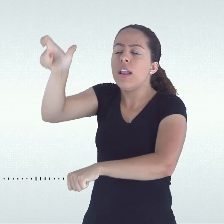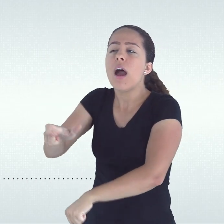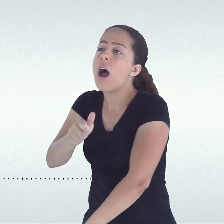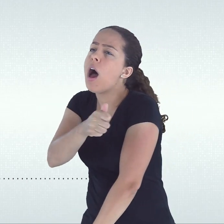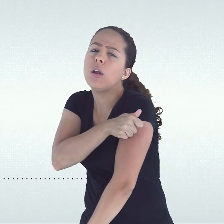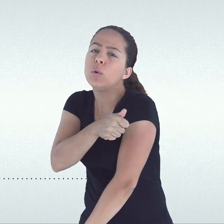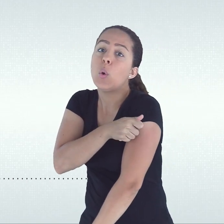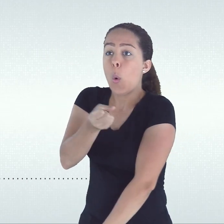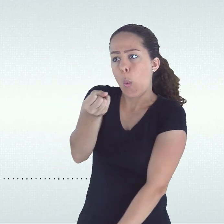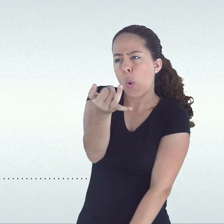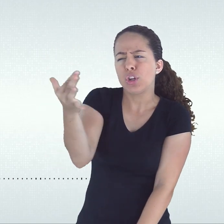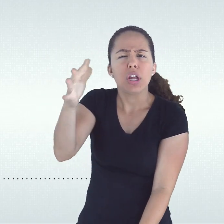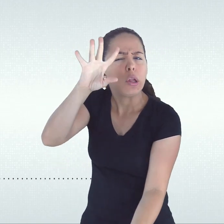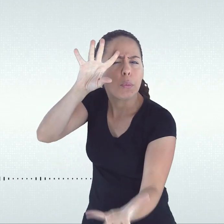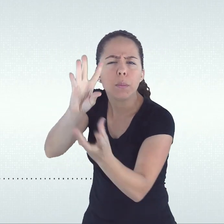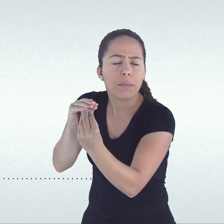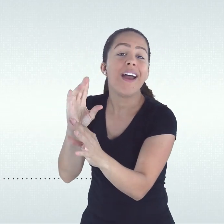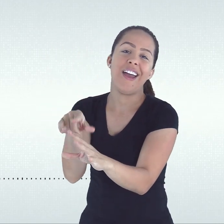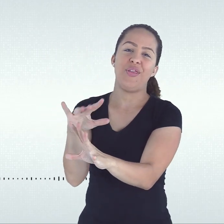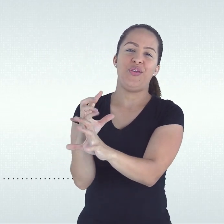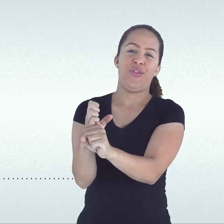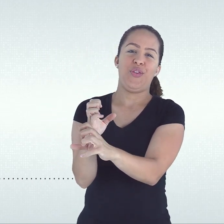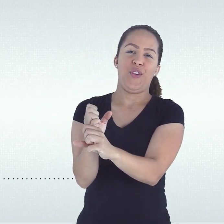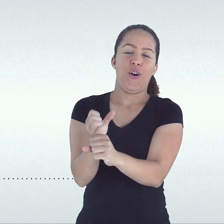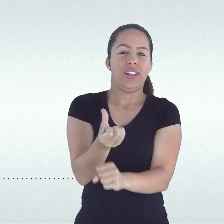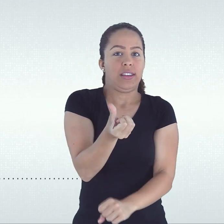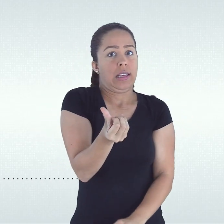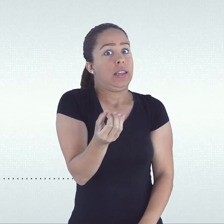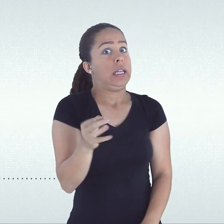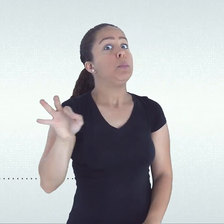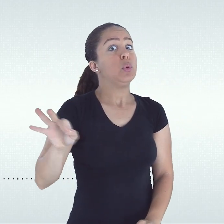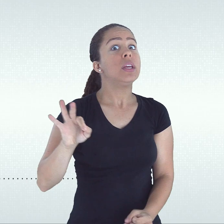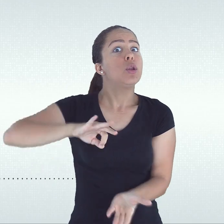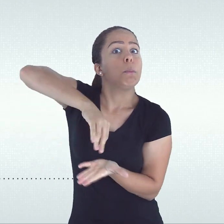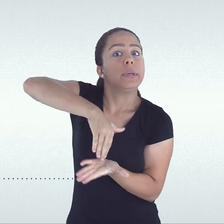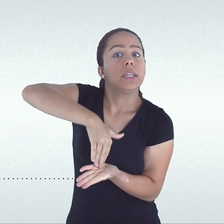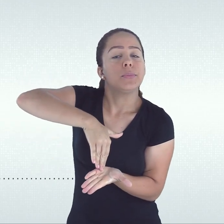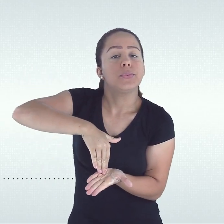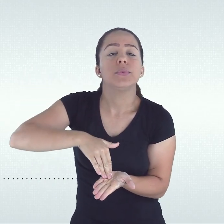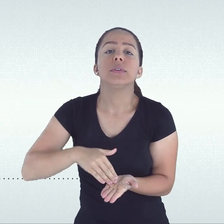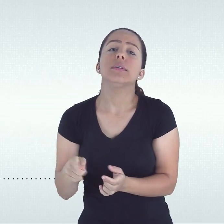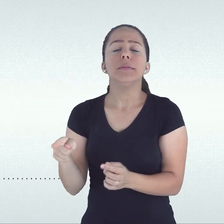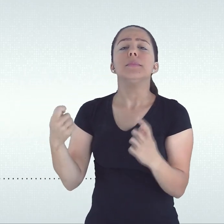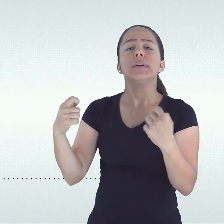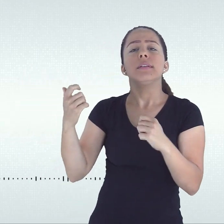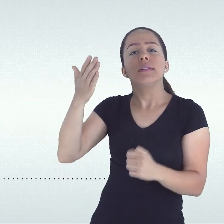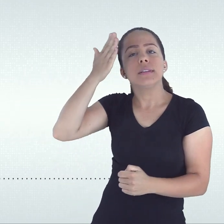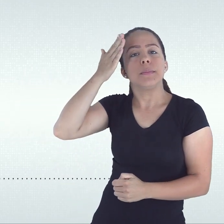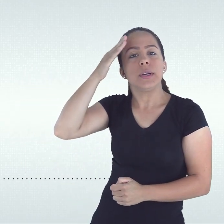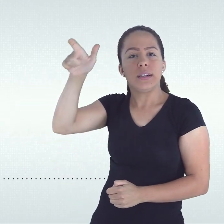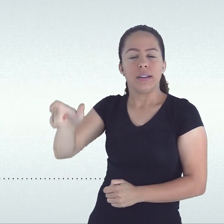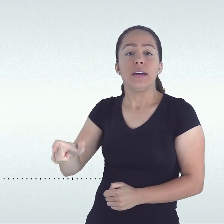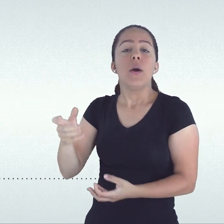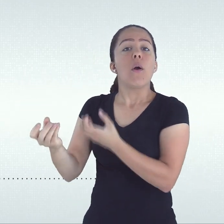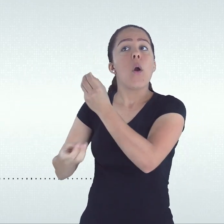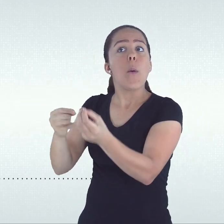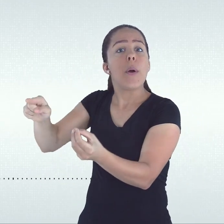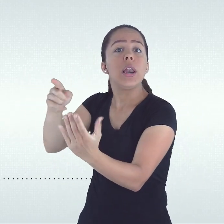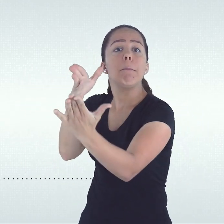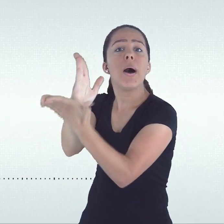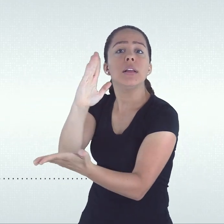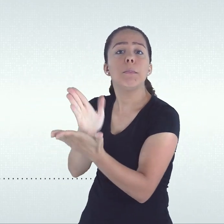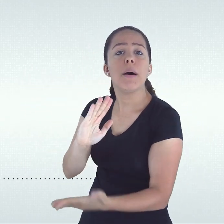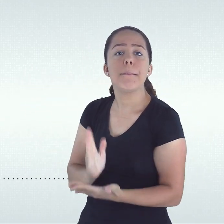da pontuação, que a progressão regular na série depende do cumprimento da frequência escolar e da